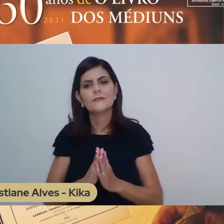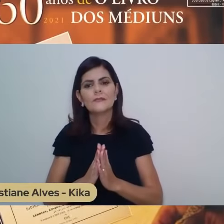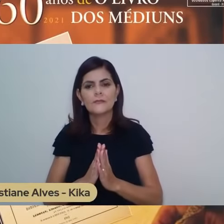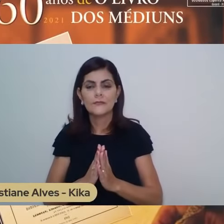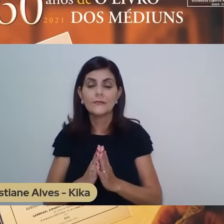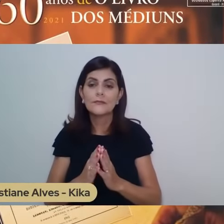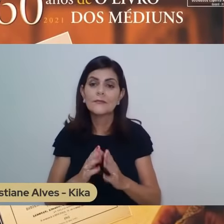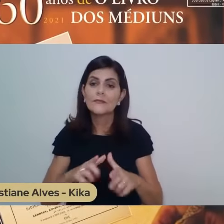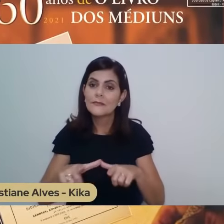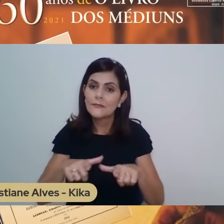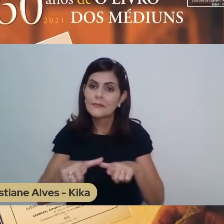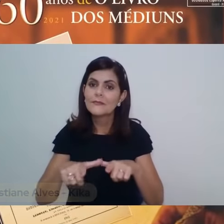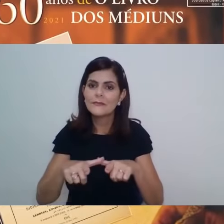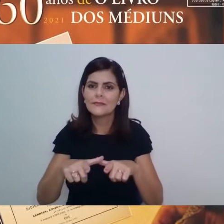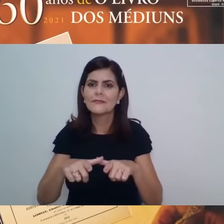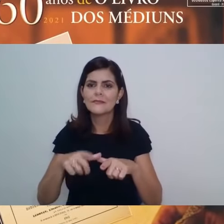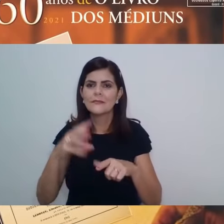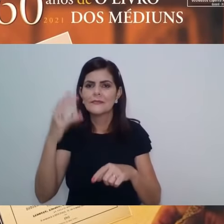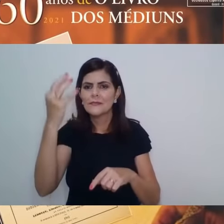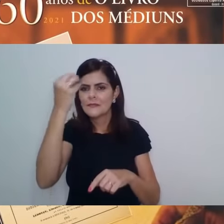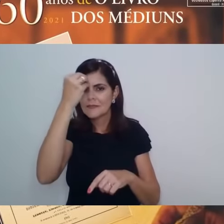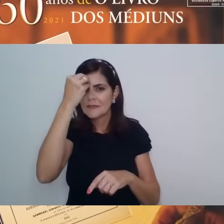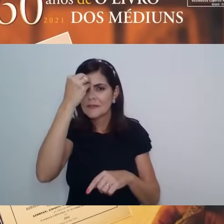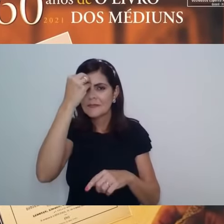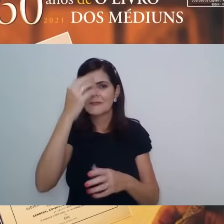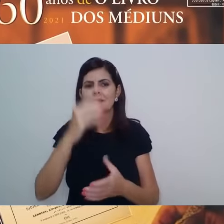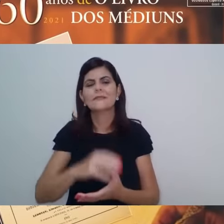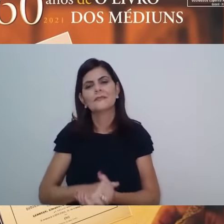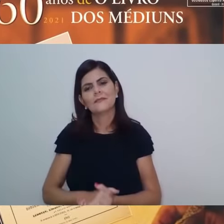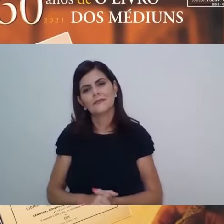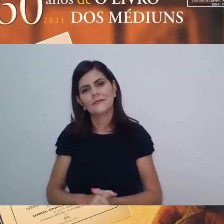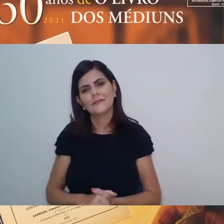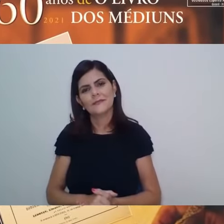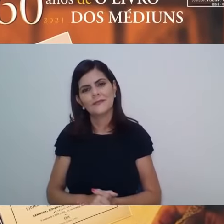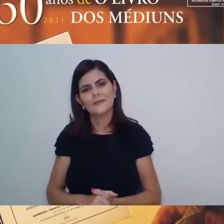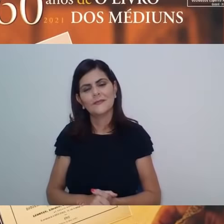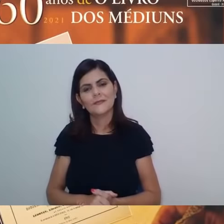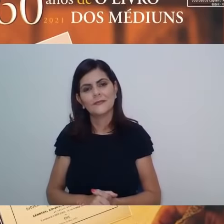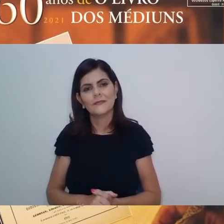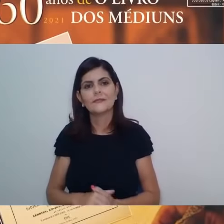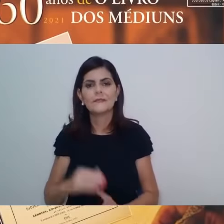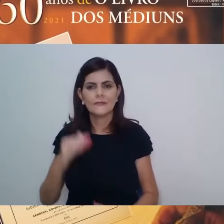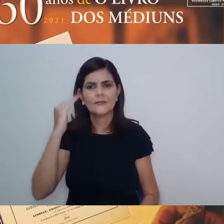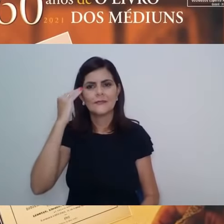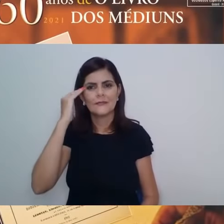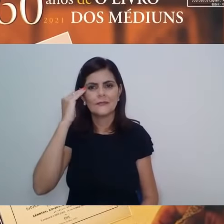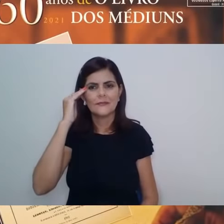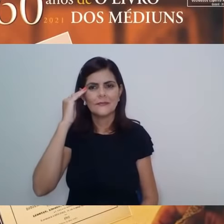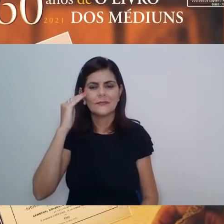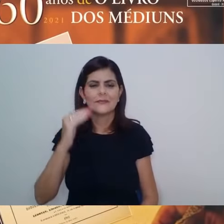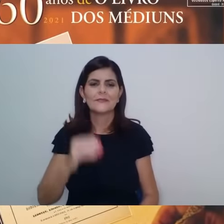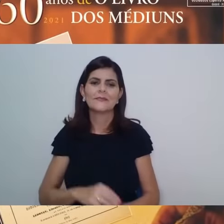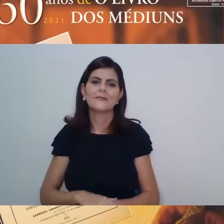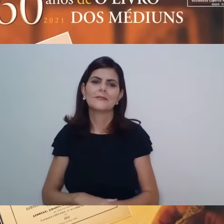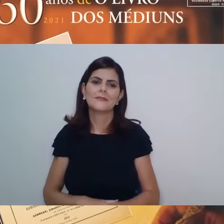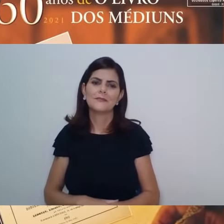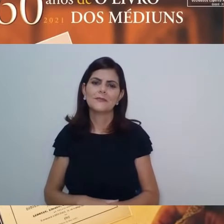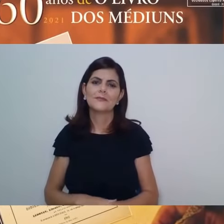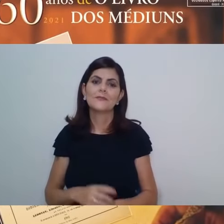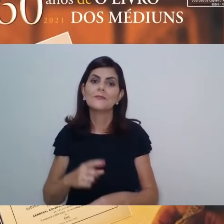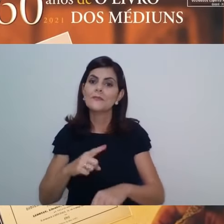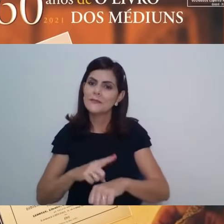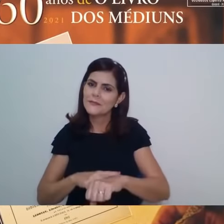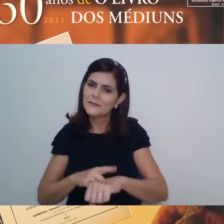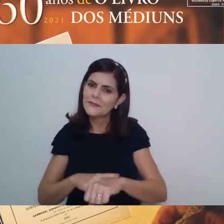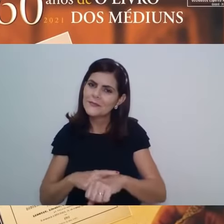seara mediúnica, entendendo os desafios do processo, mas também as oportunidades. Aqui, a gente já